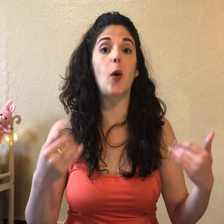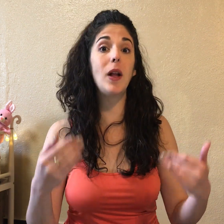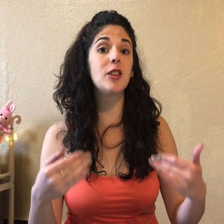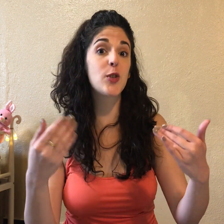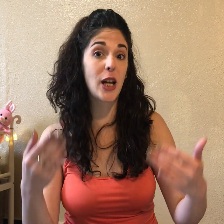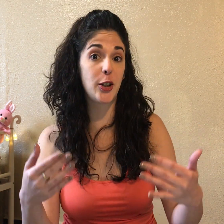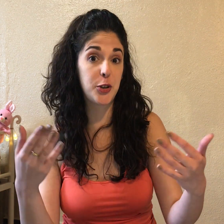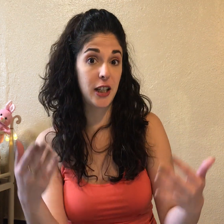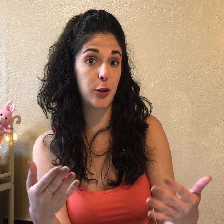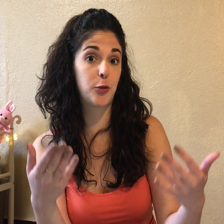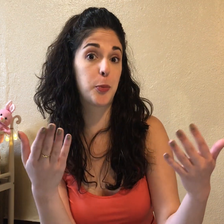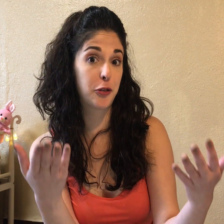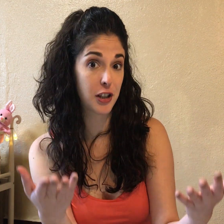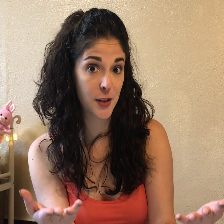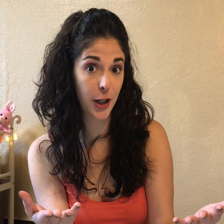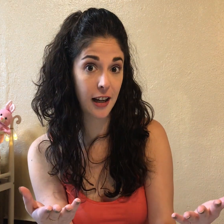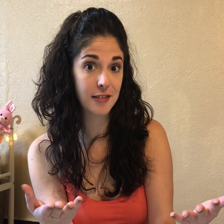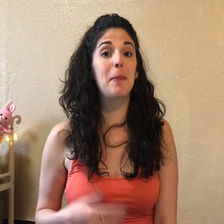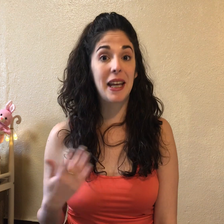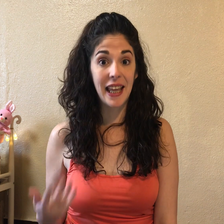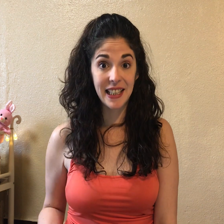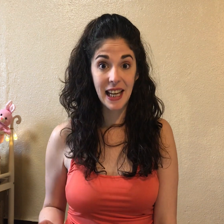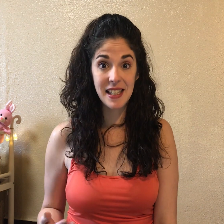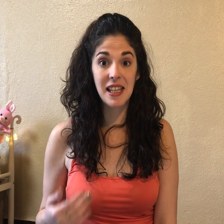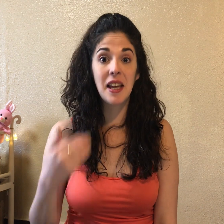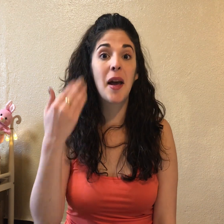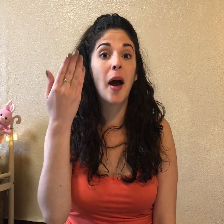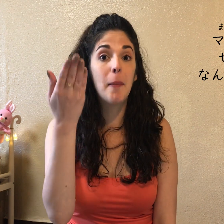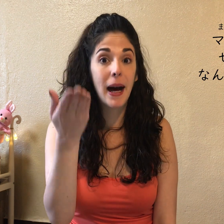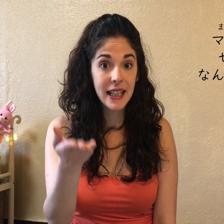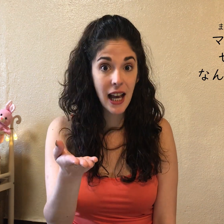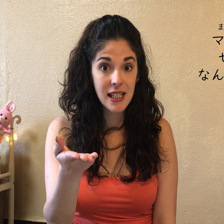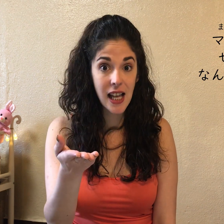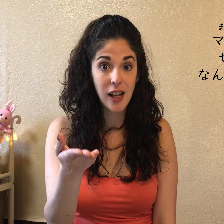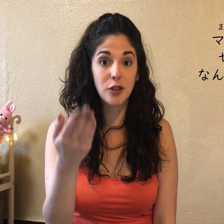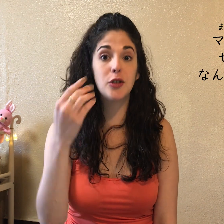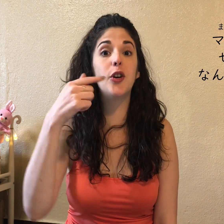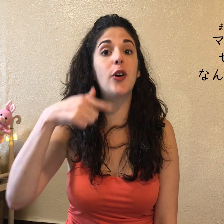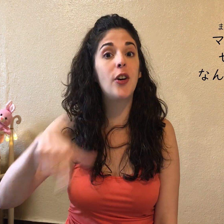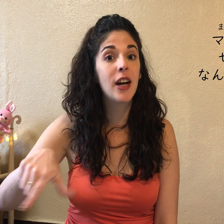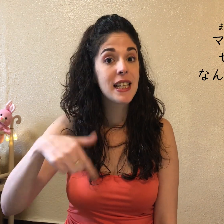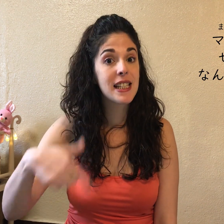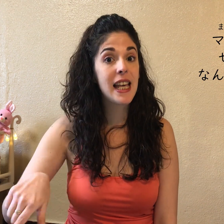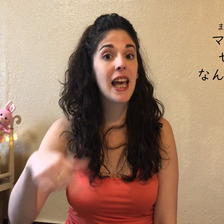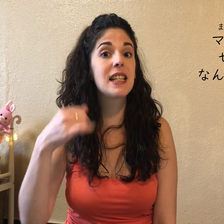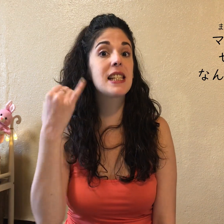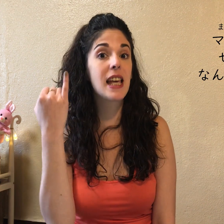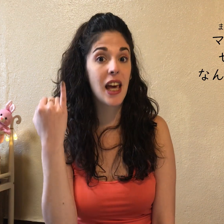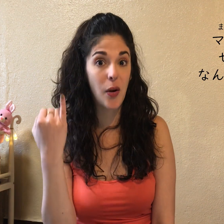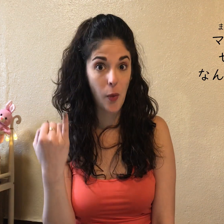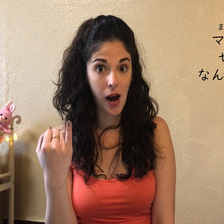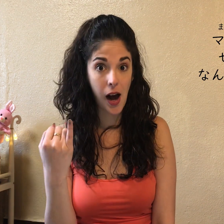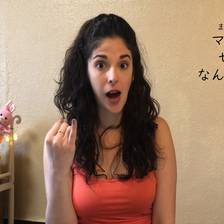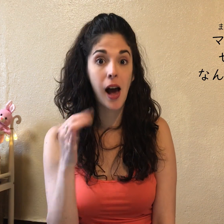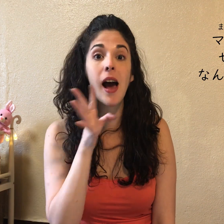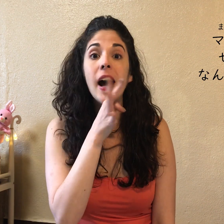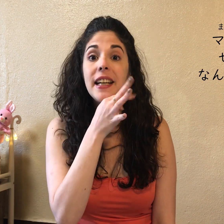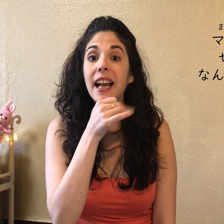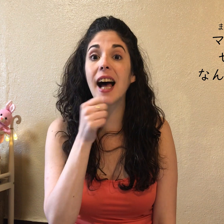¿Cuántos años tiene tu profesora? Me quedaría así. María san no sensei wa nan